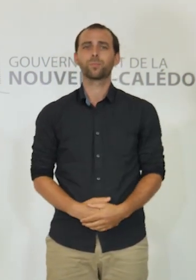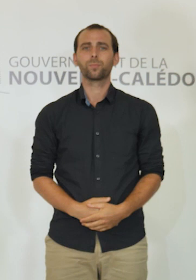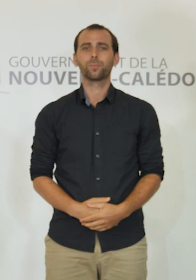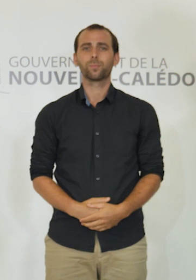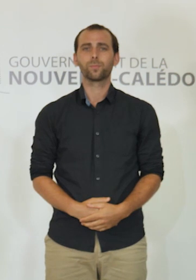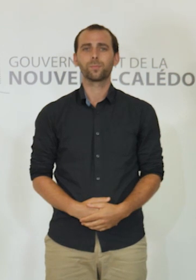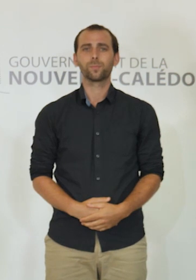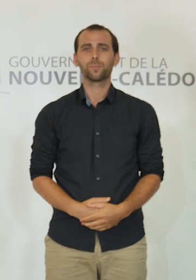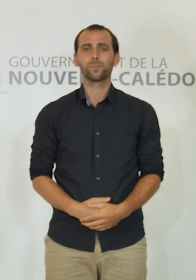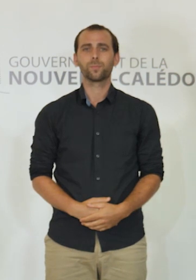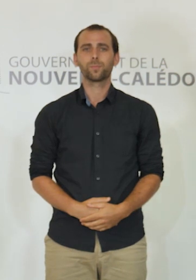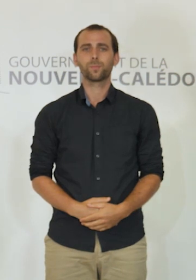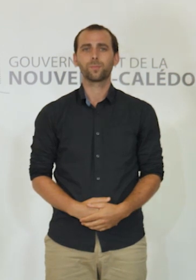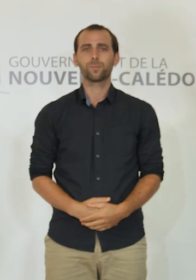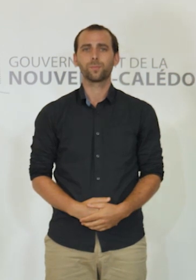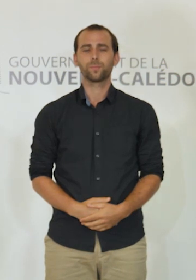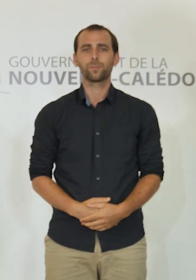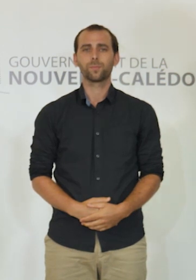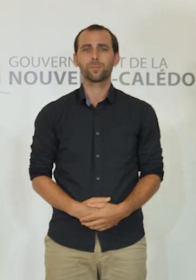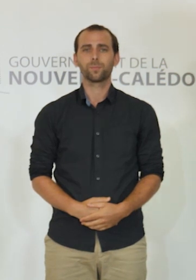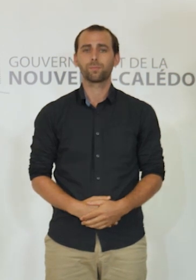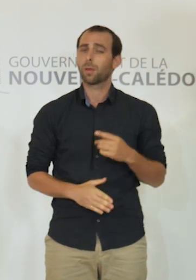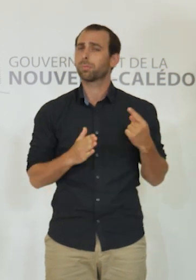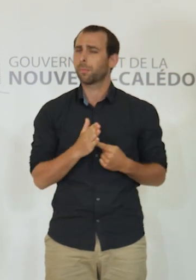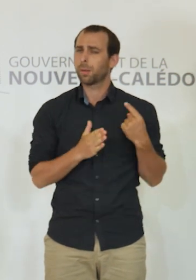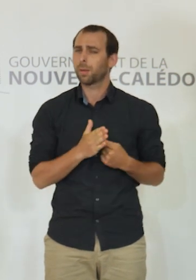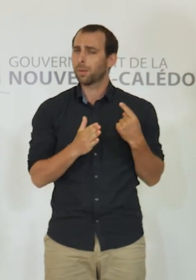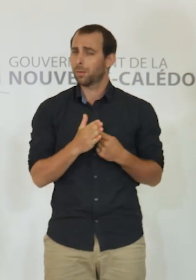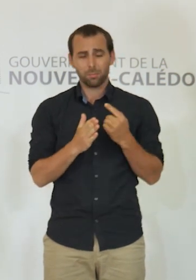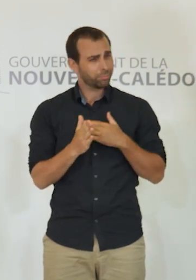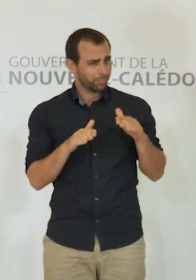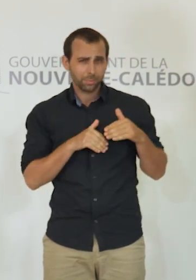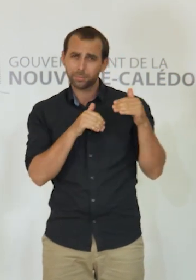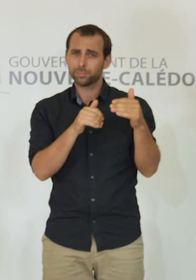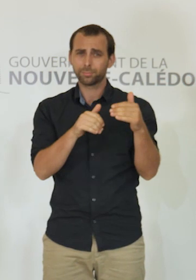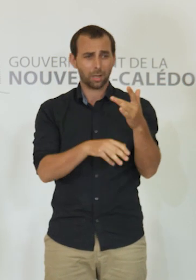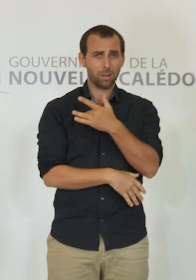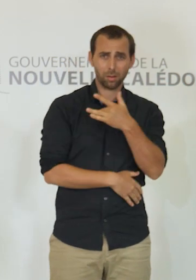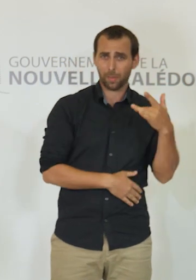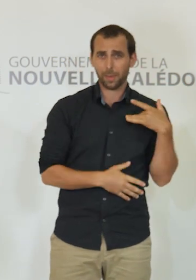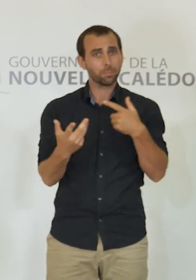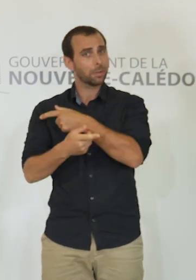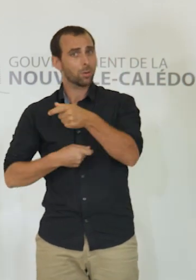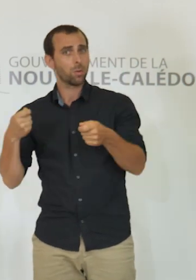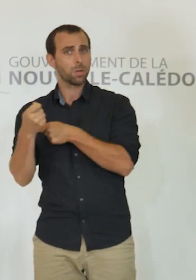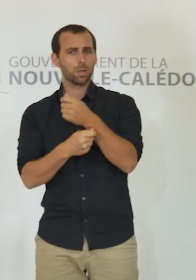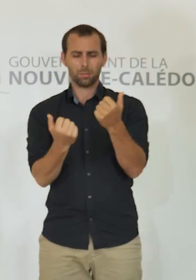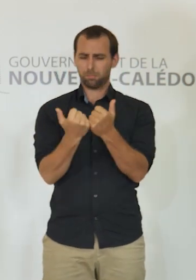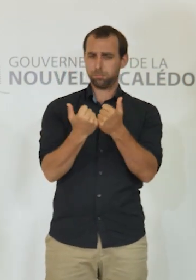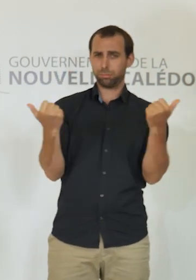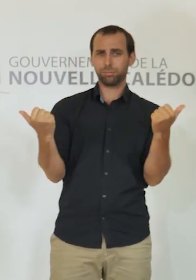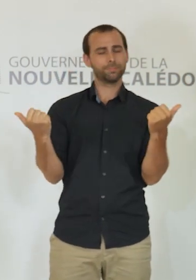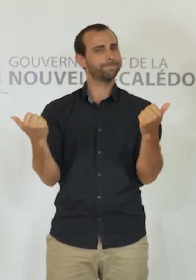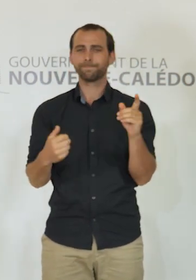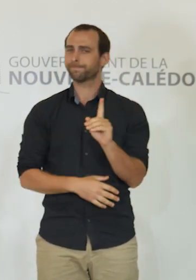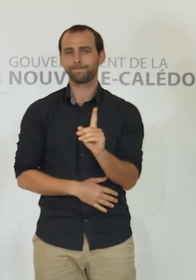Je ne cesserai de les répéter, opposer santé et économie n'a aucun sens. C'est bien